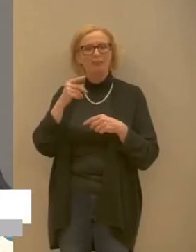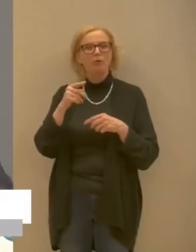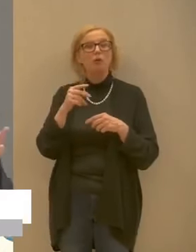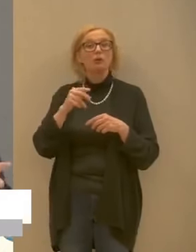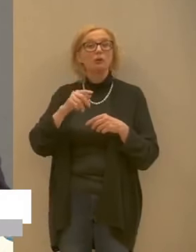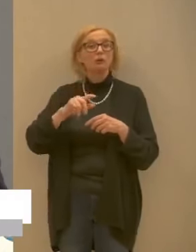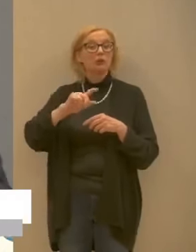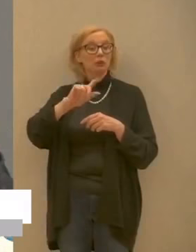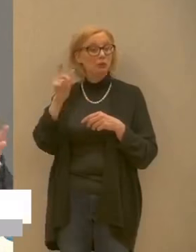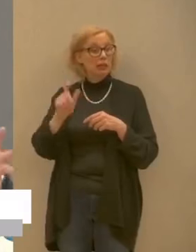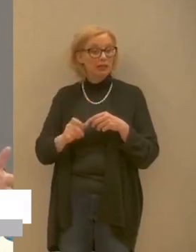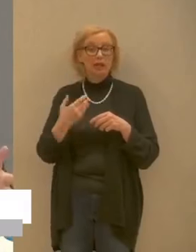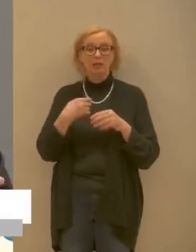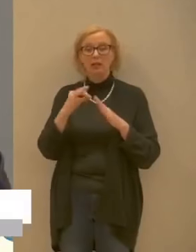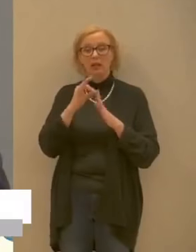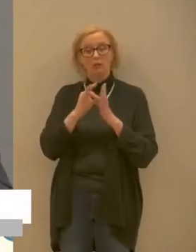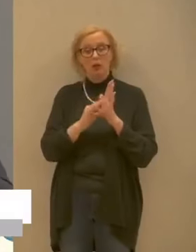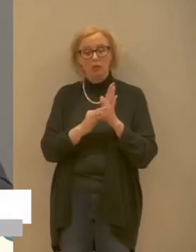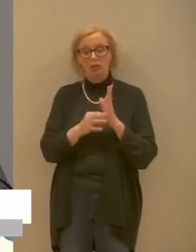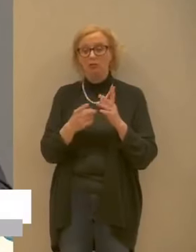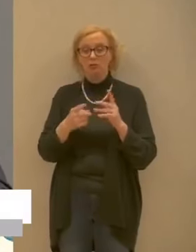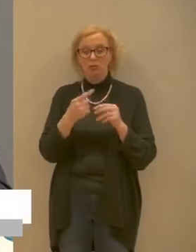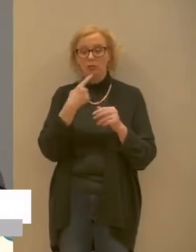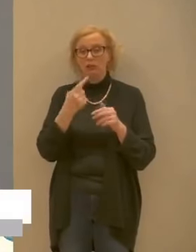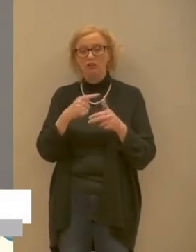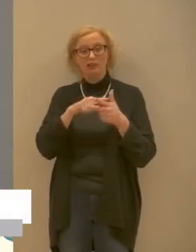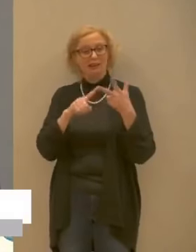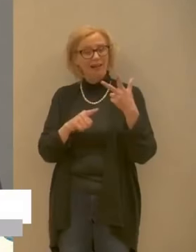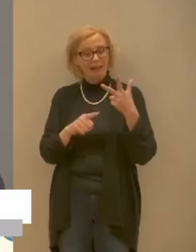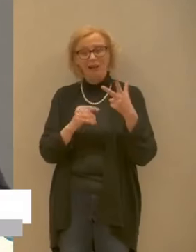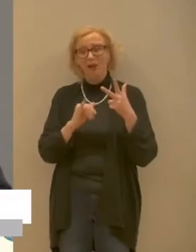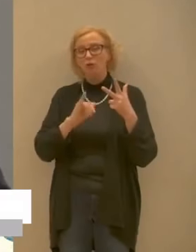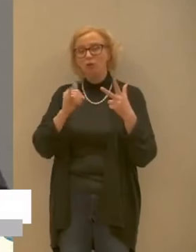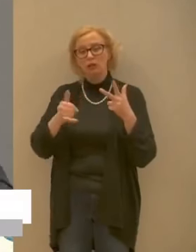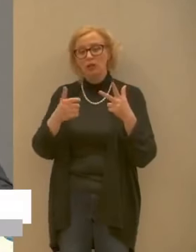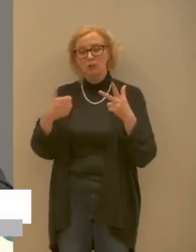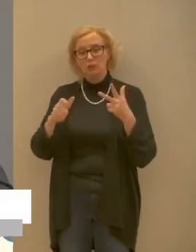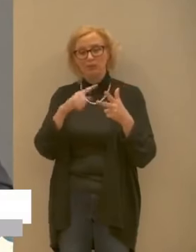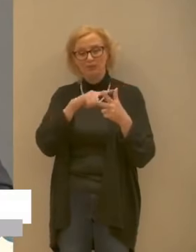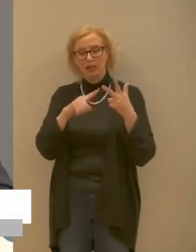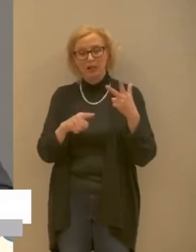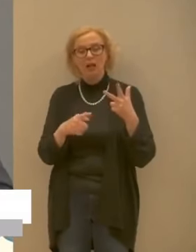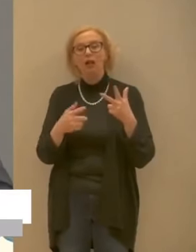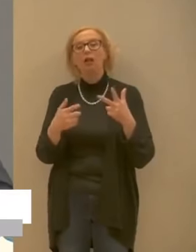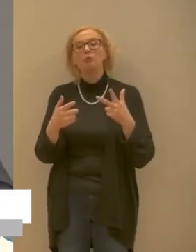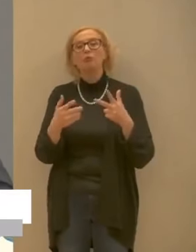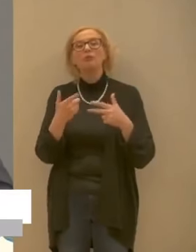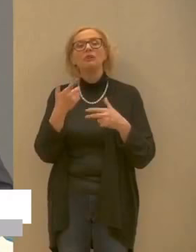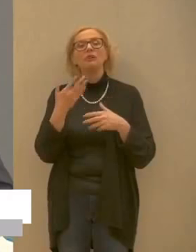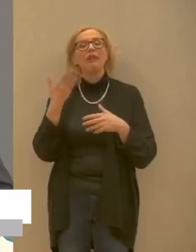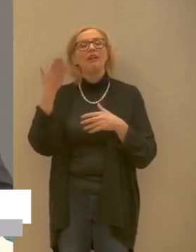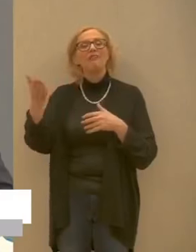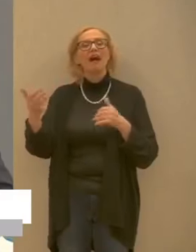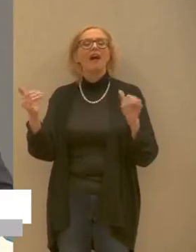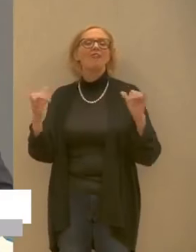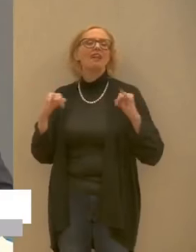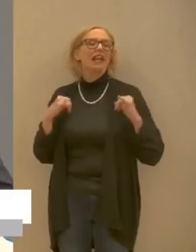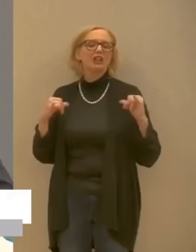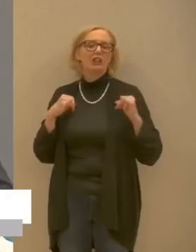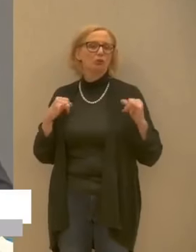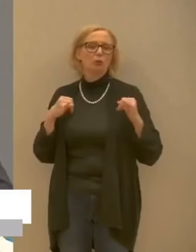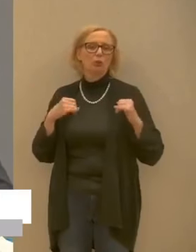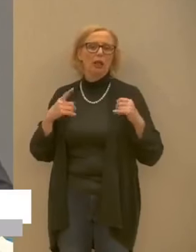dice che ci si muove solo per lavoro salute o per andare a fare la spesa è chiaro andare in villeggiatura riteniamo non sia